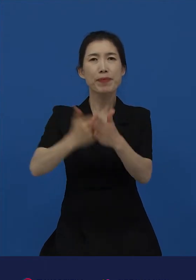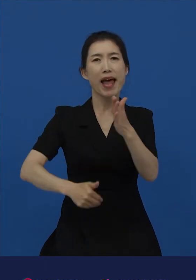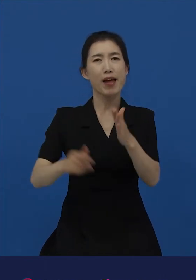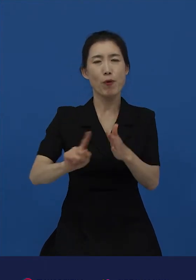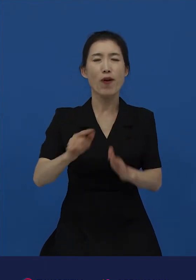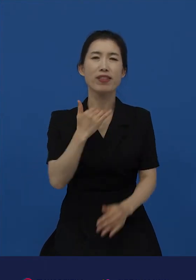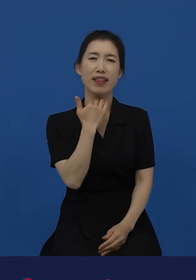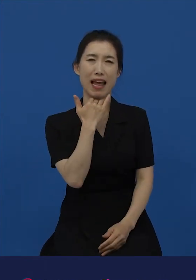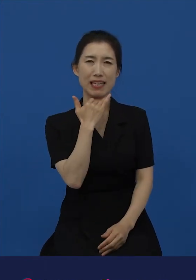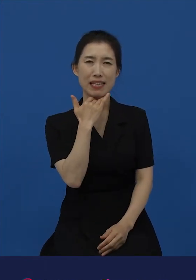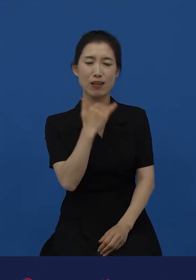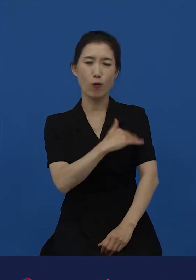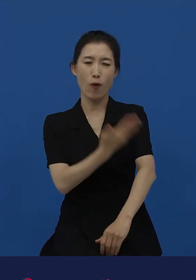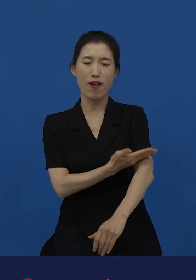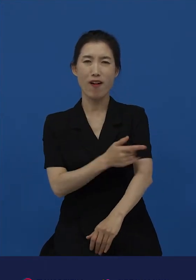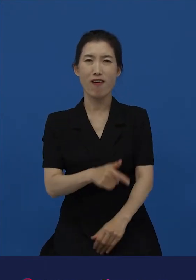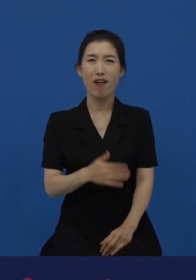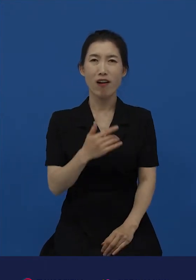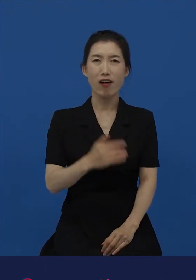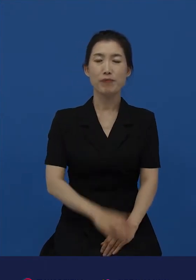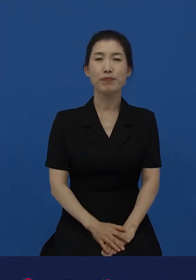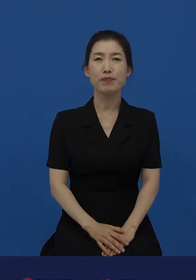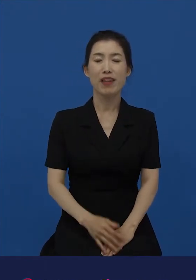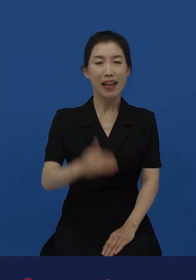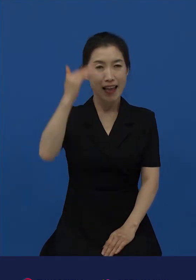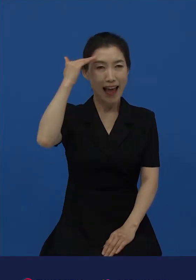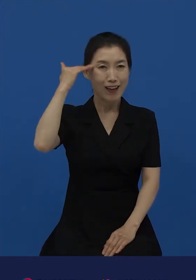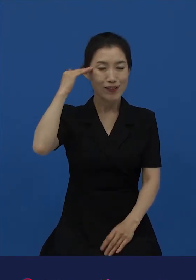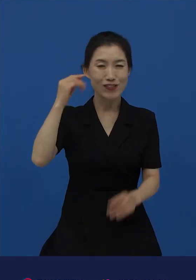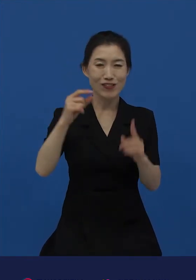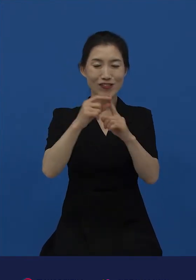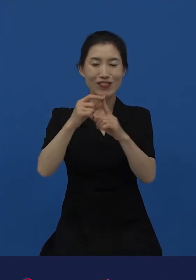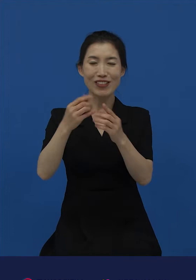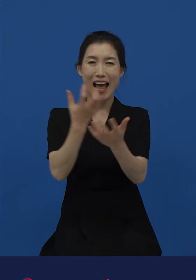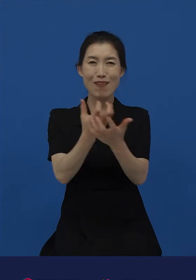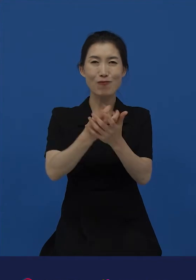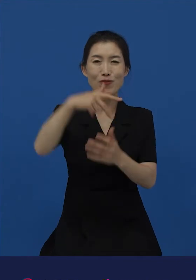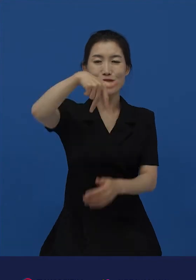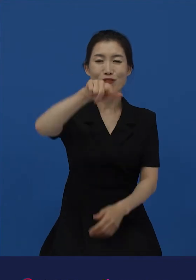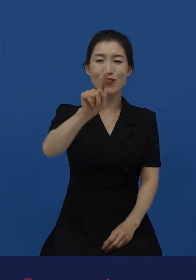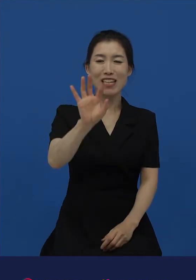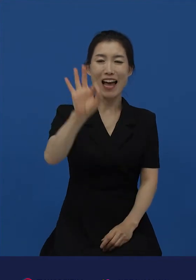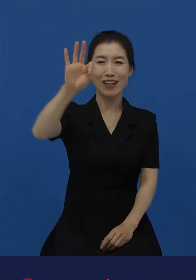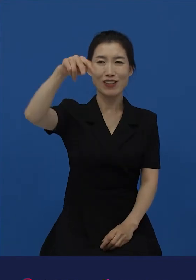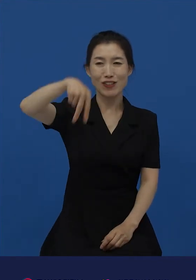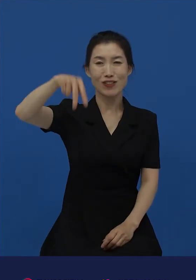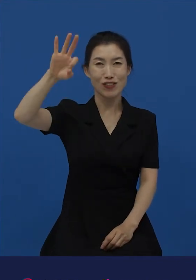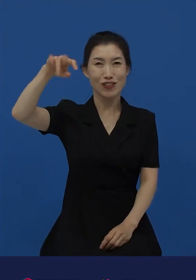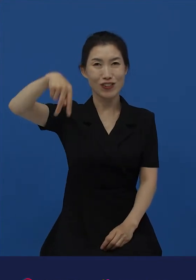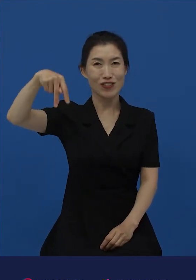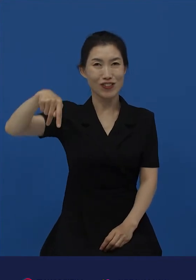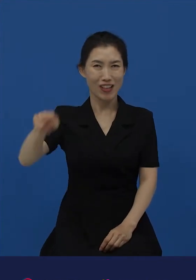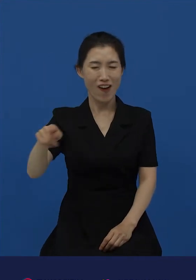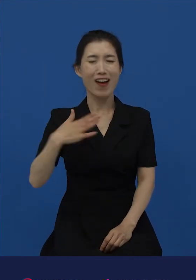대신해서 굳어지게 된 것입니다. 장유유서의 세계관이 신분제의 세계관을 대신하게 된 것이죠.